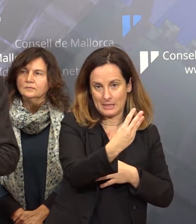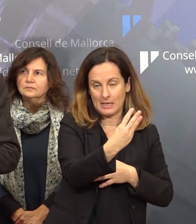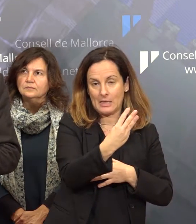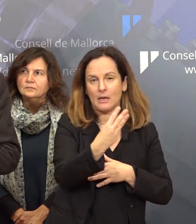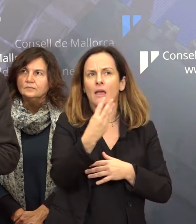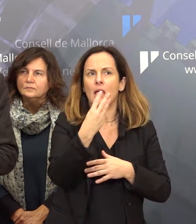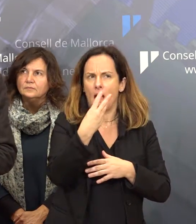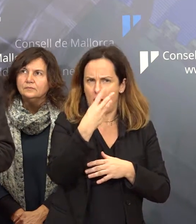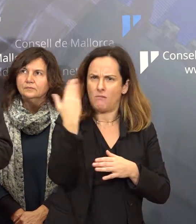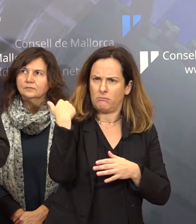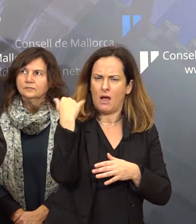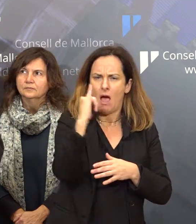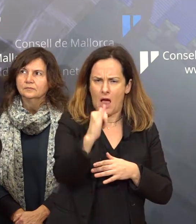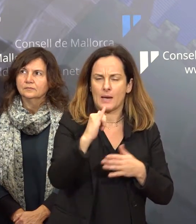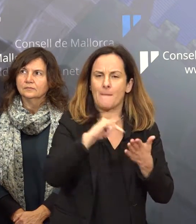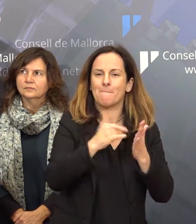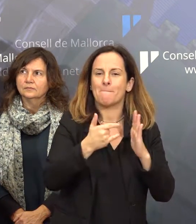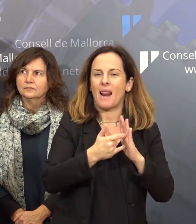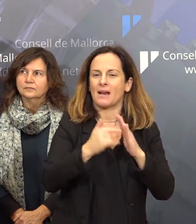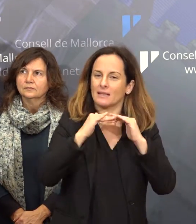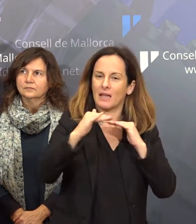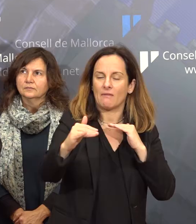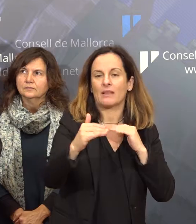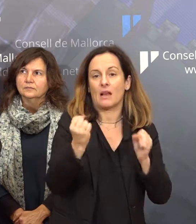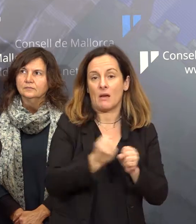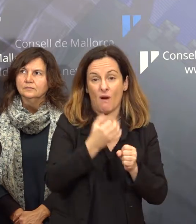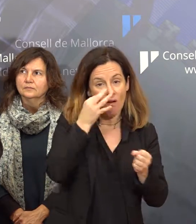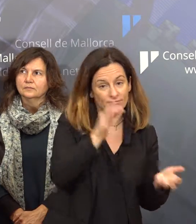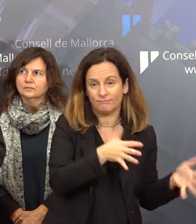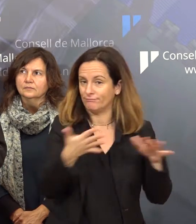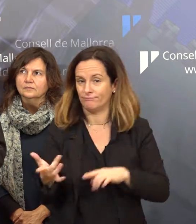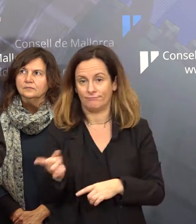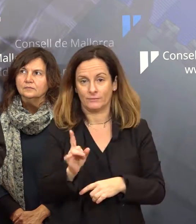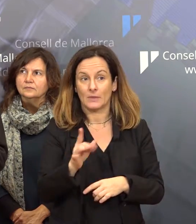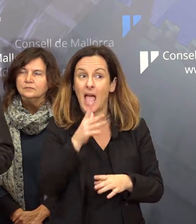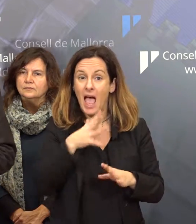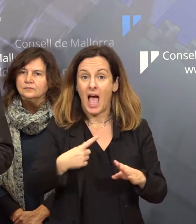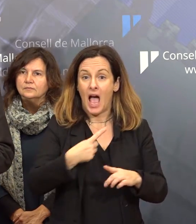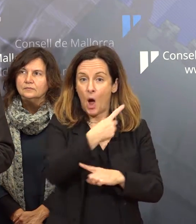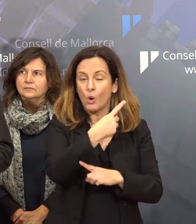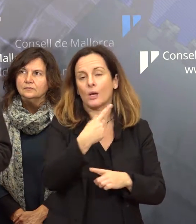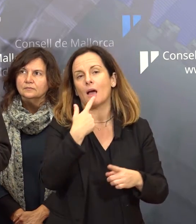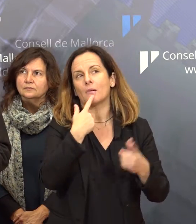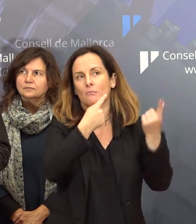'estabilitat laboral que no s'ha arribat a executar i que ara i el pressupost general de l'estat mos permeten recuperar i per tant